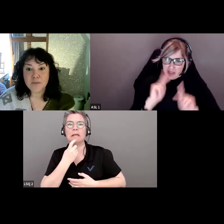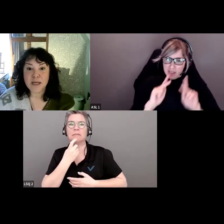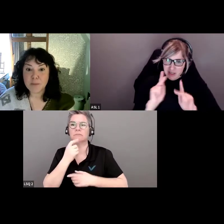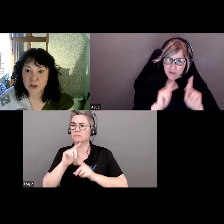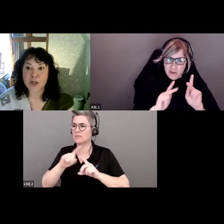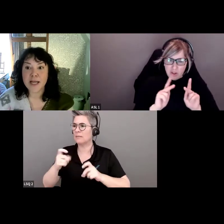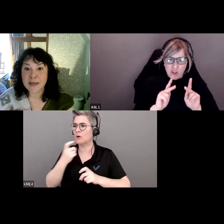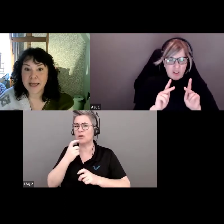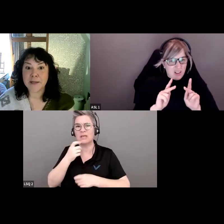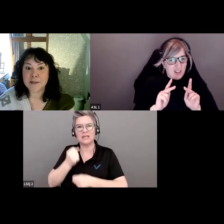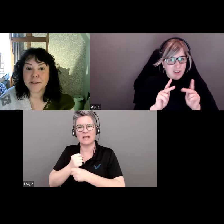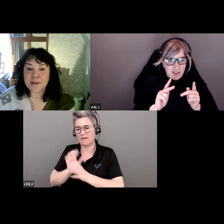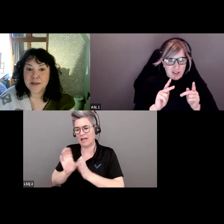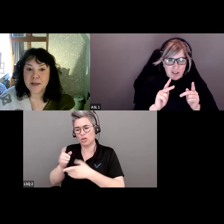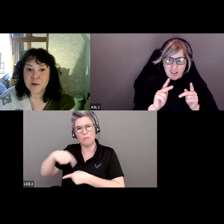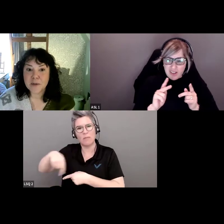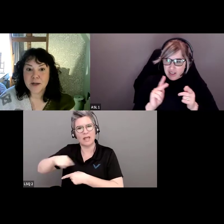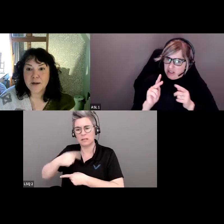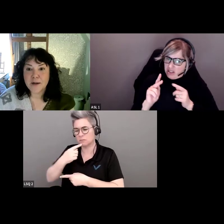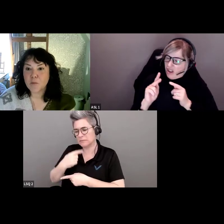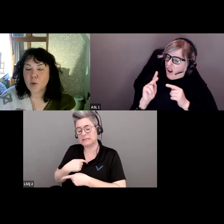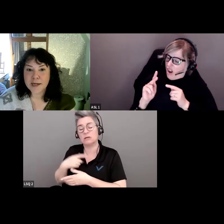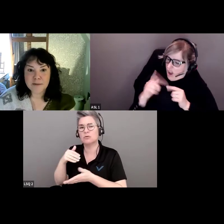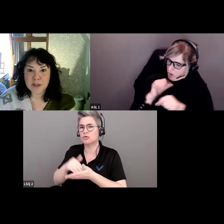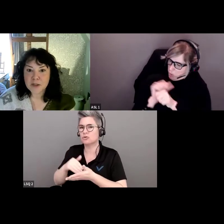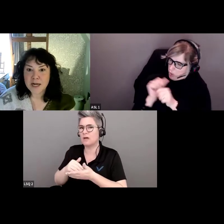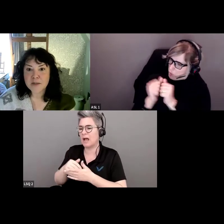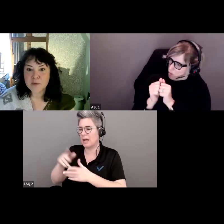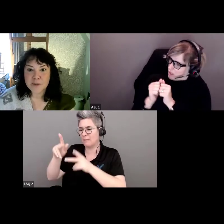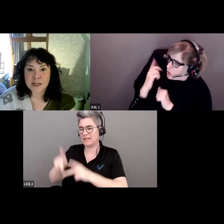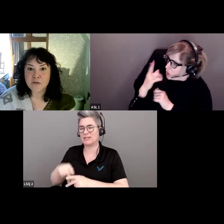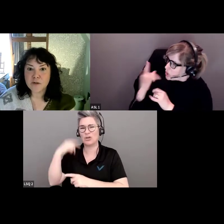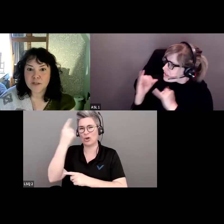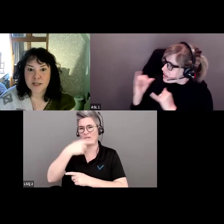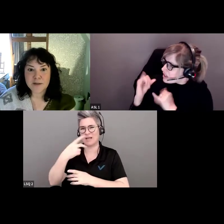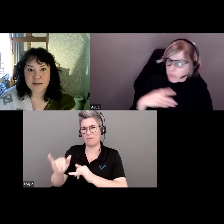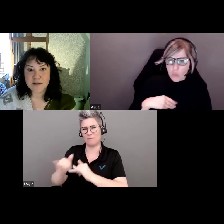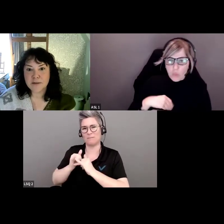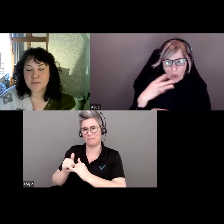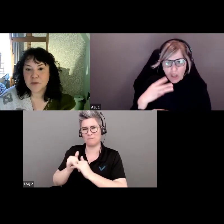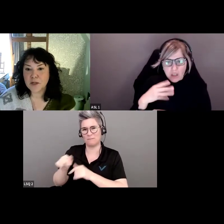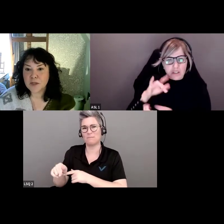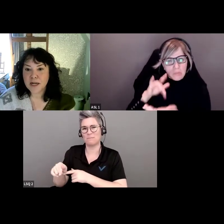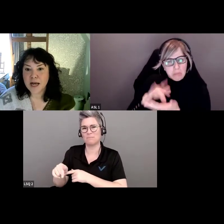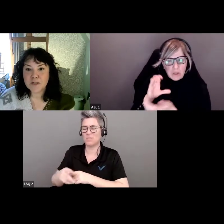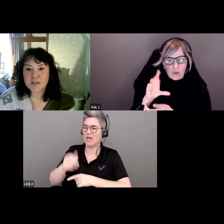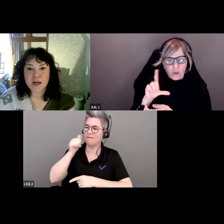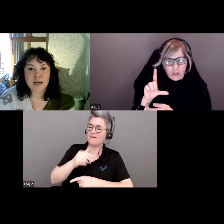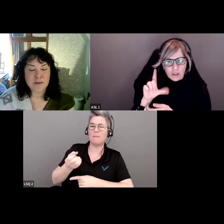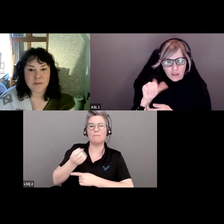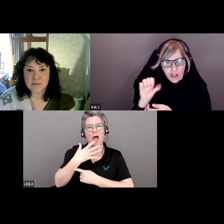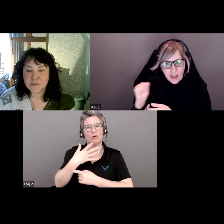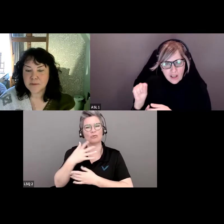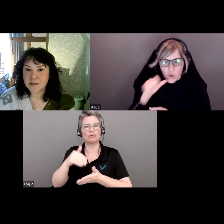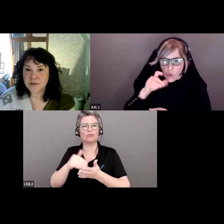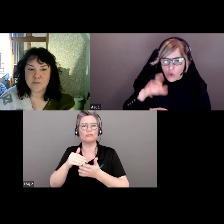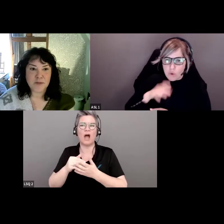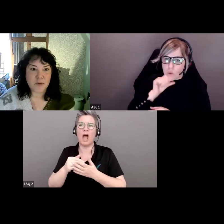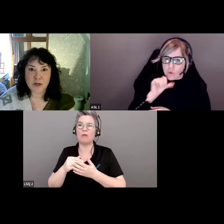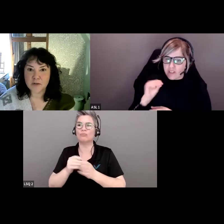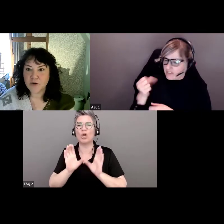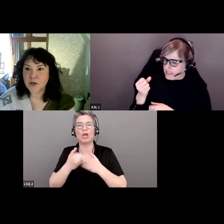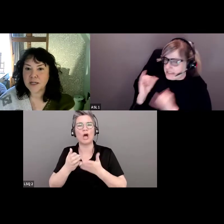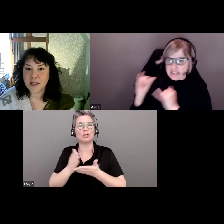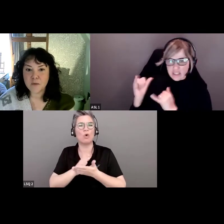travaillent dans notre domaine me disent souvent, c'est des gens qui me ressemblent. Des femmes blanches, classe moyenne,